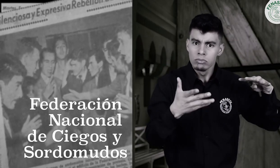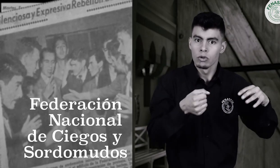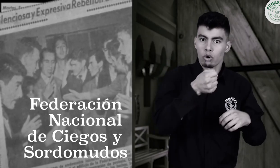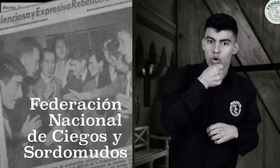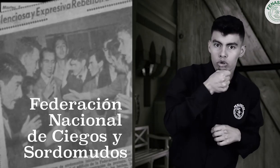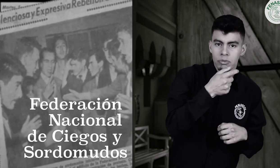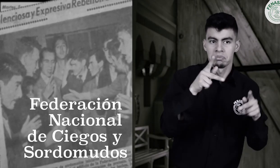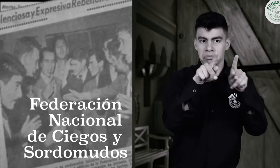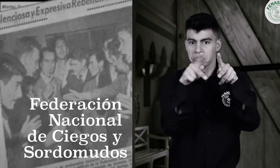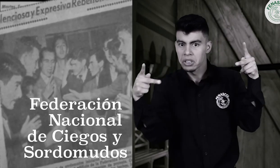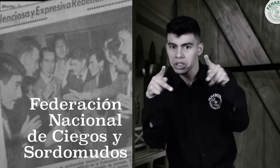medios de comunicación.